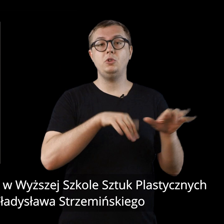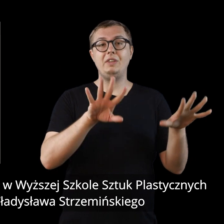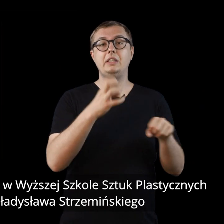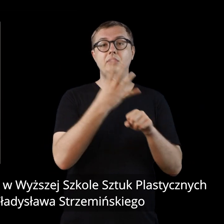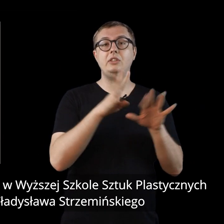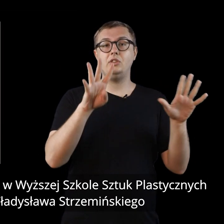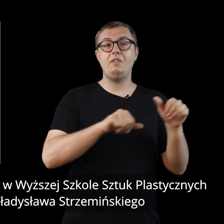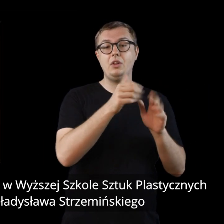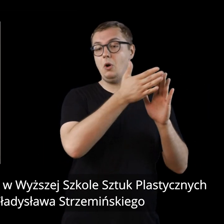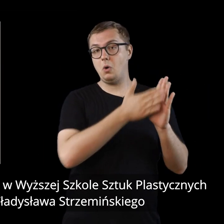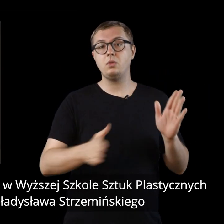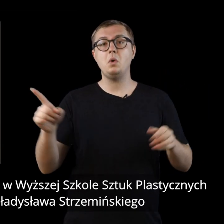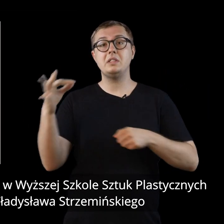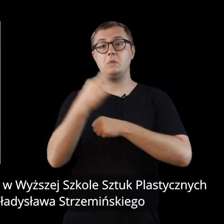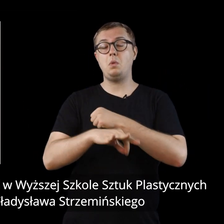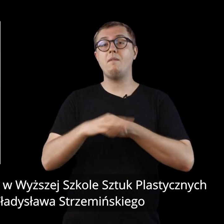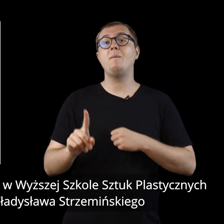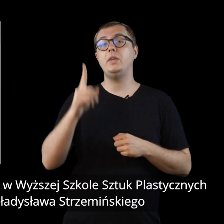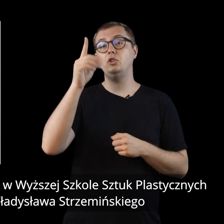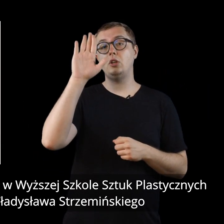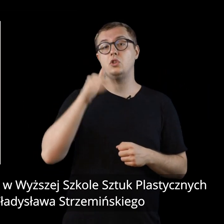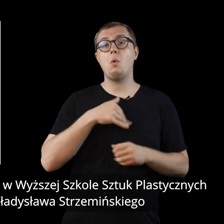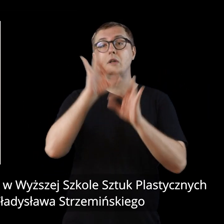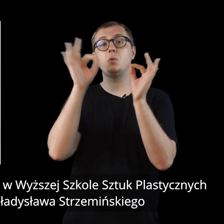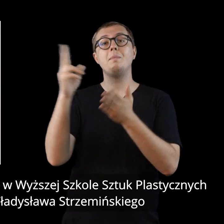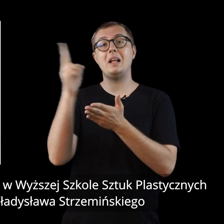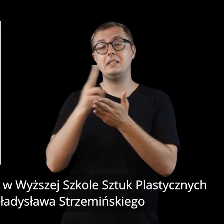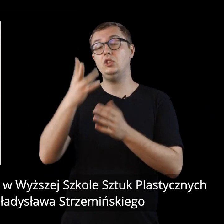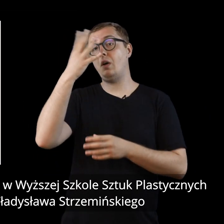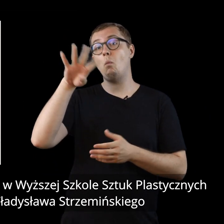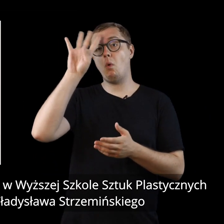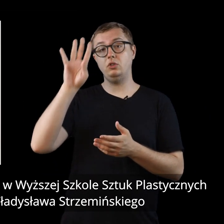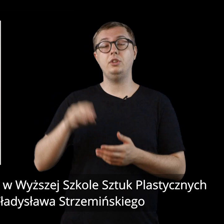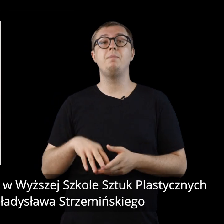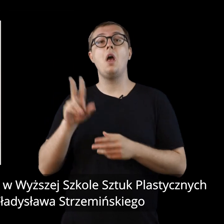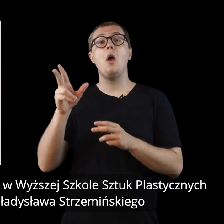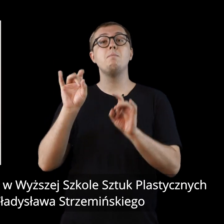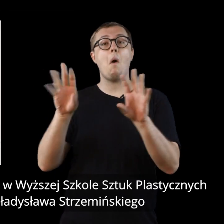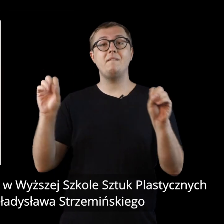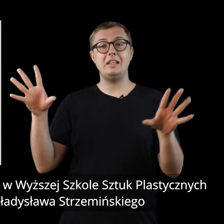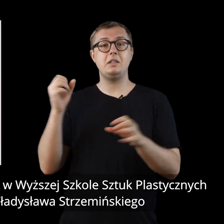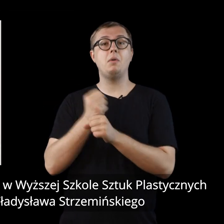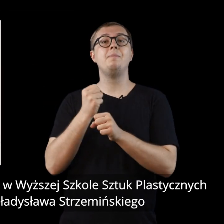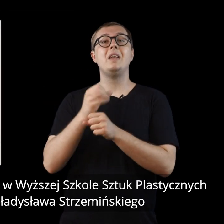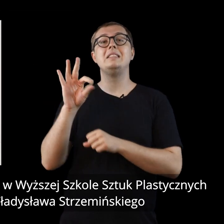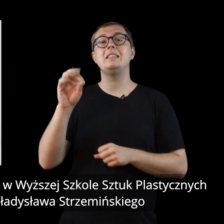Od 1949 roku studiował w Wyższej Szkole Sztuk Plastycznych w Łodzi u Władysława